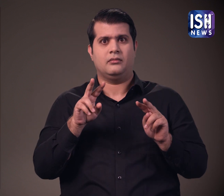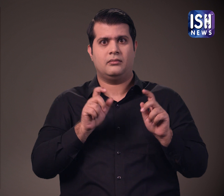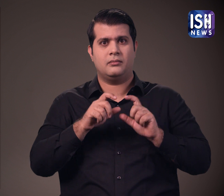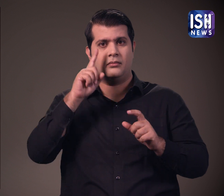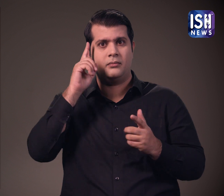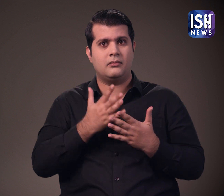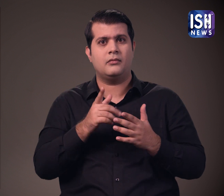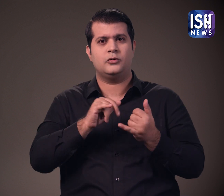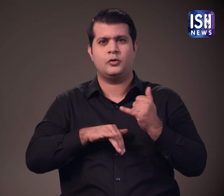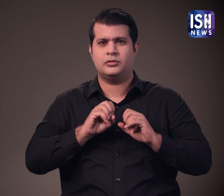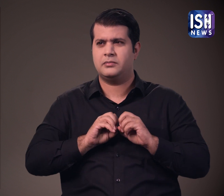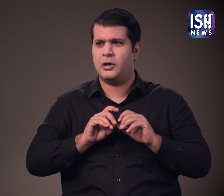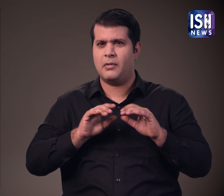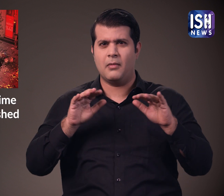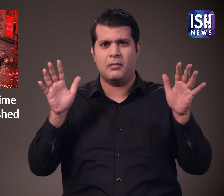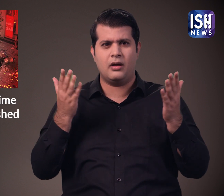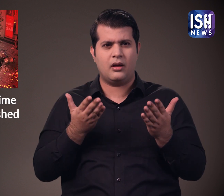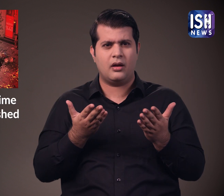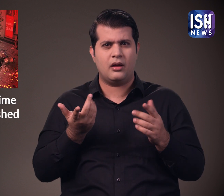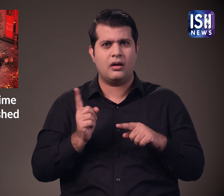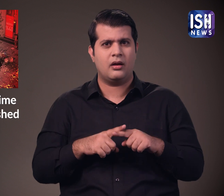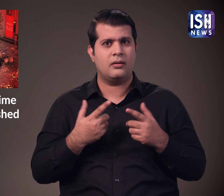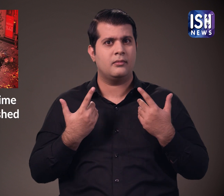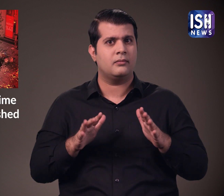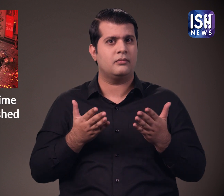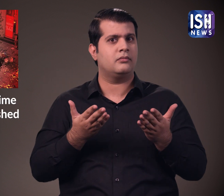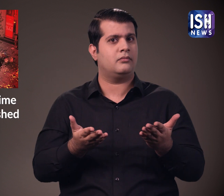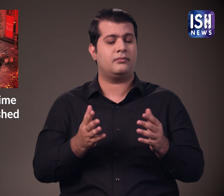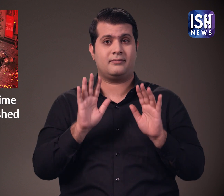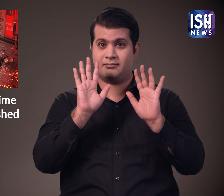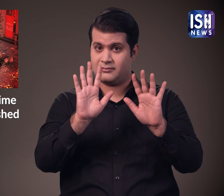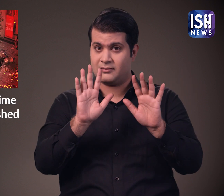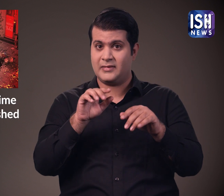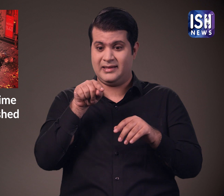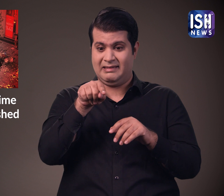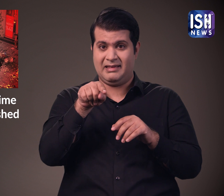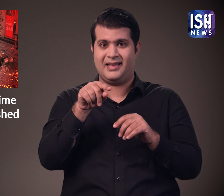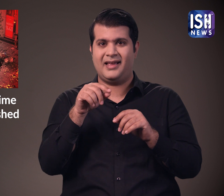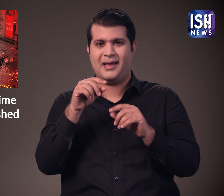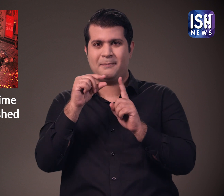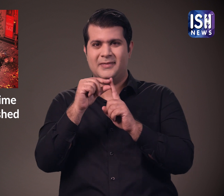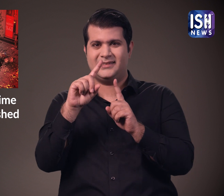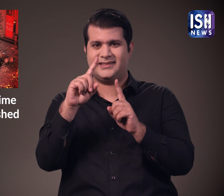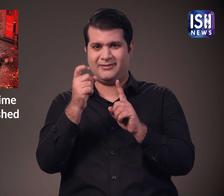रेकॉर्डिंग कर लिया। और विश्वस्निया विडियो सोचल मीडिया पर वाइरल हो गया। B-17 की